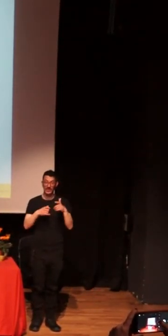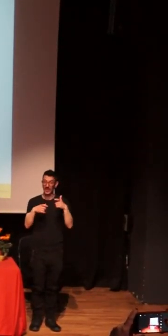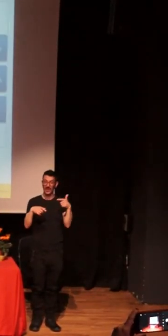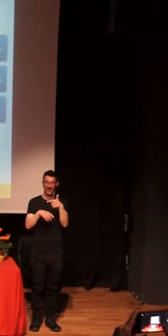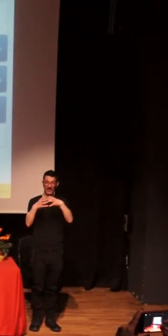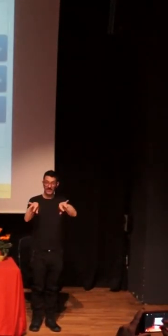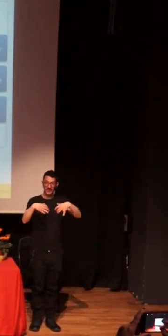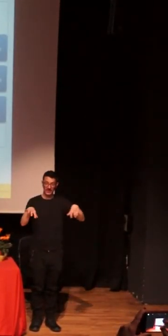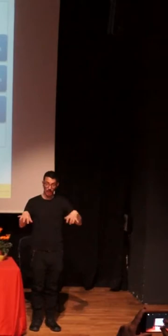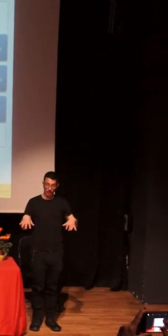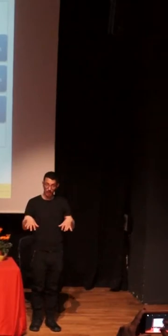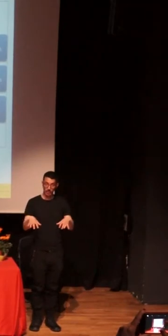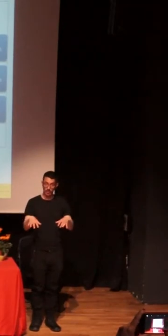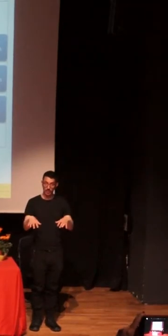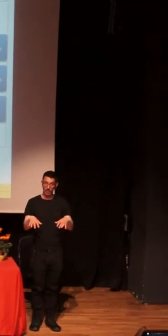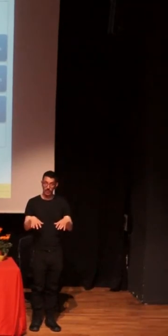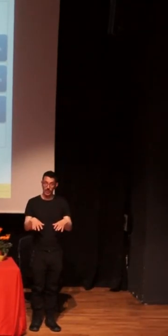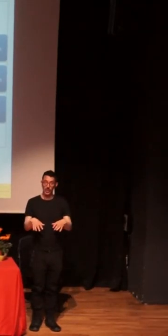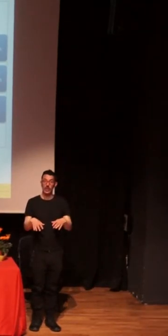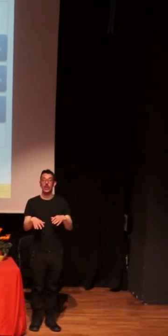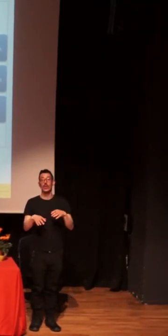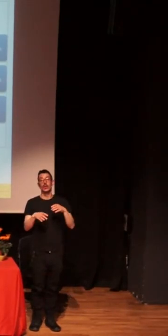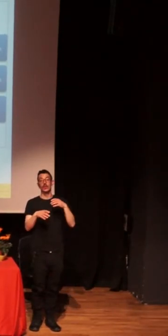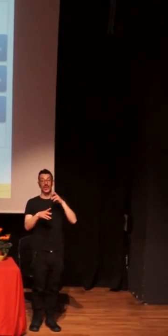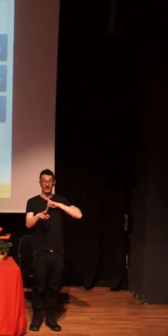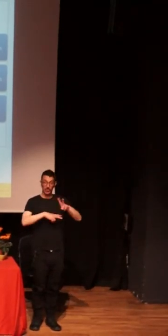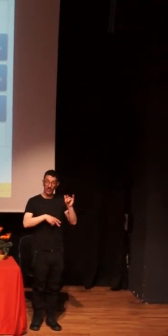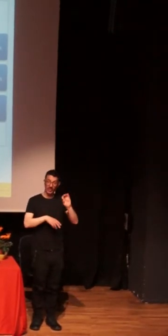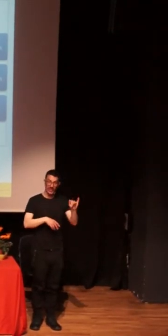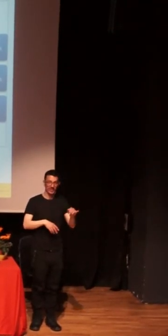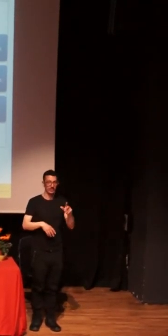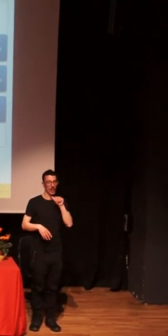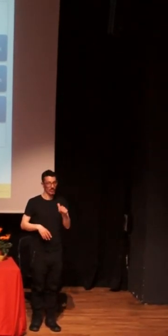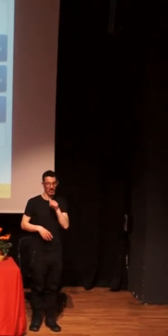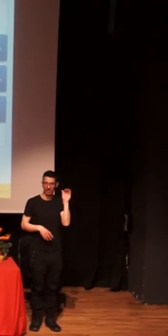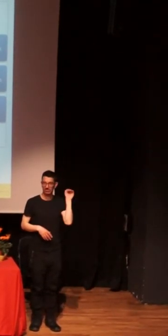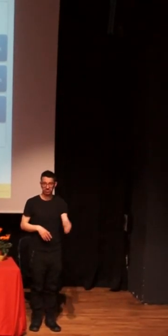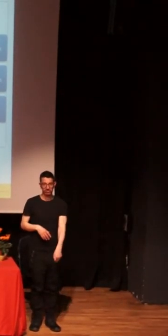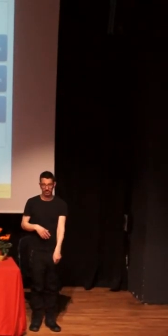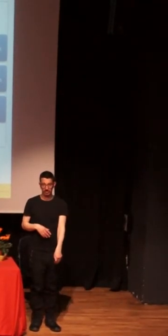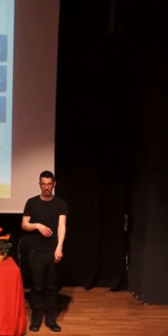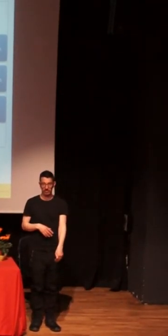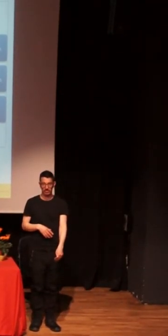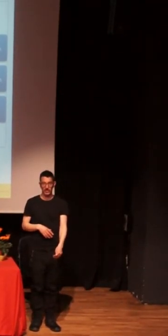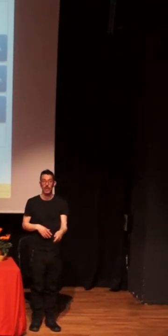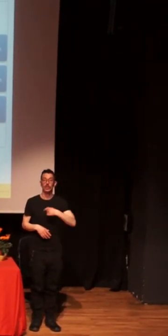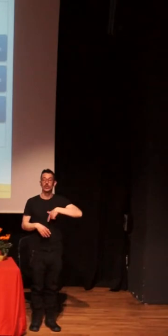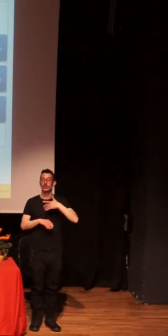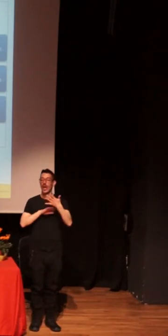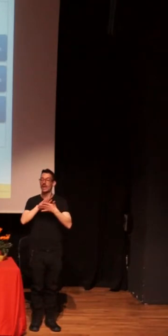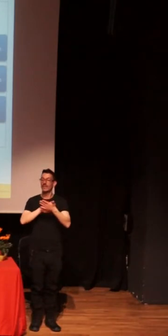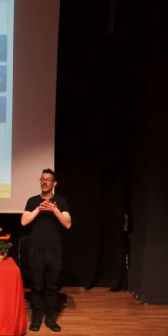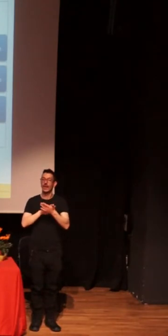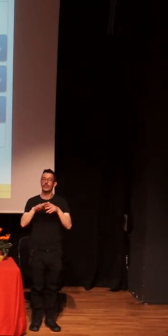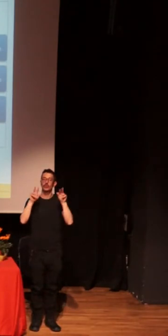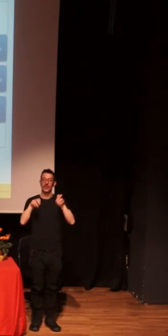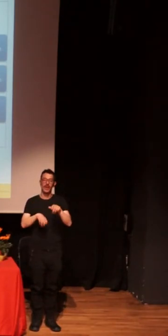Y dicho esto, pues hablamos de estigma, hablamos de discriminación